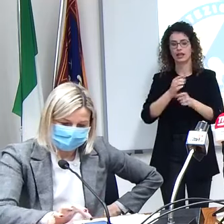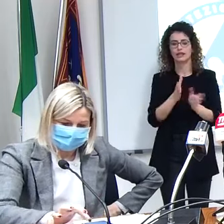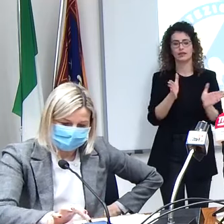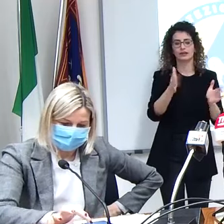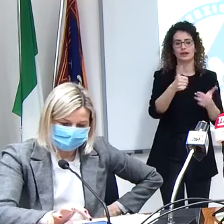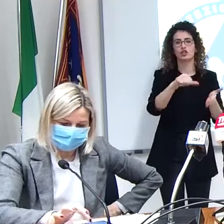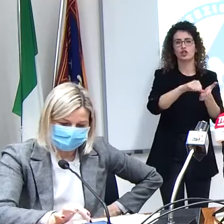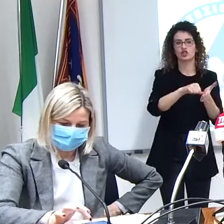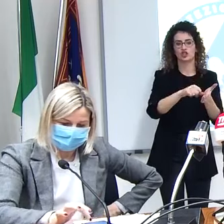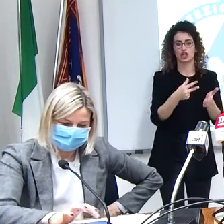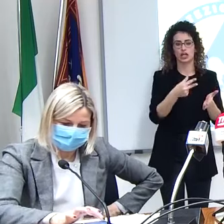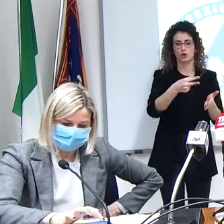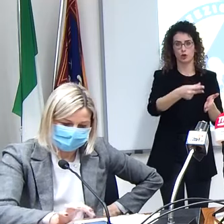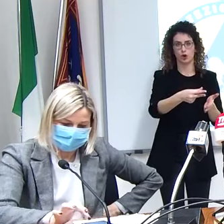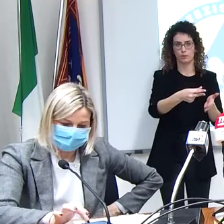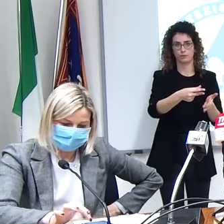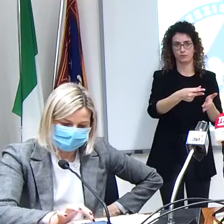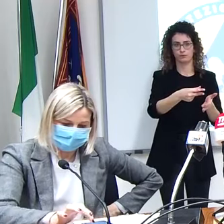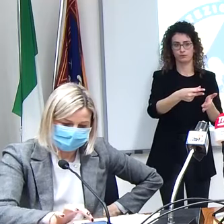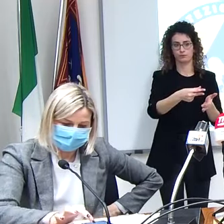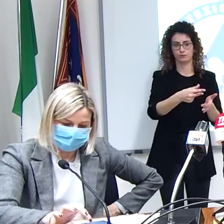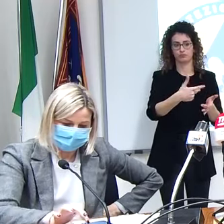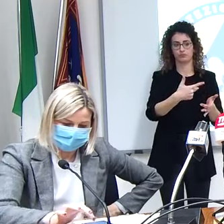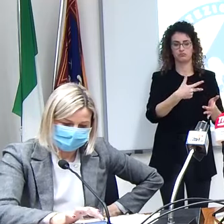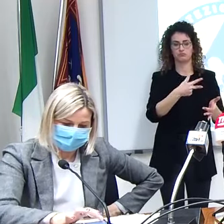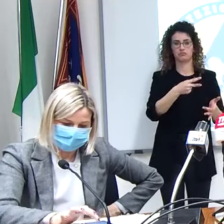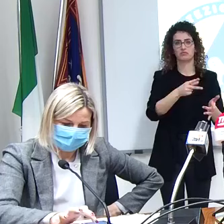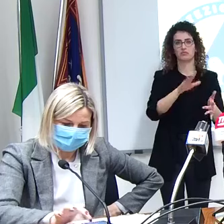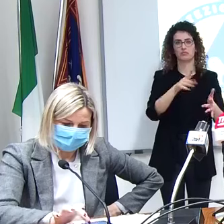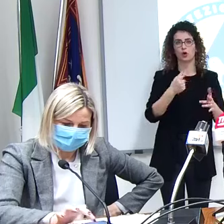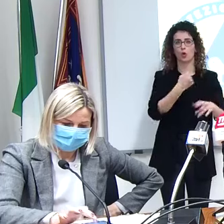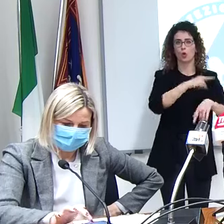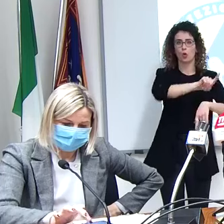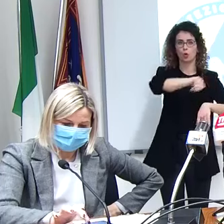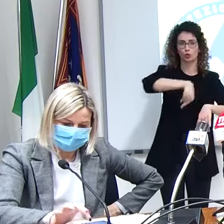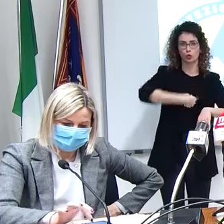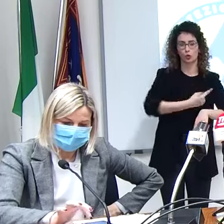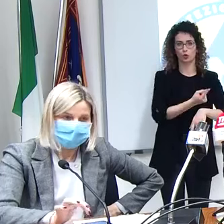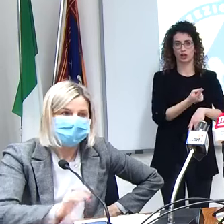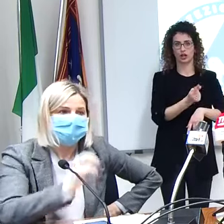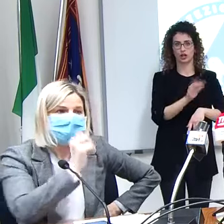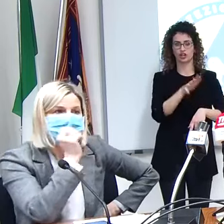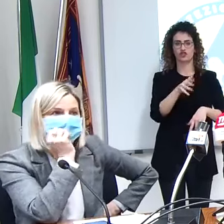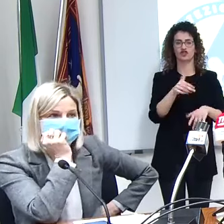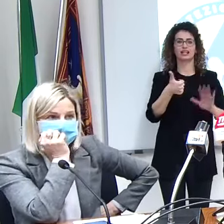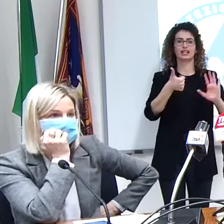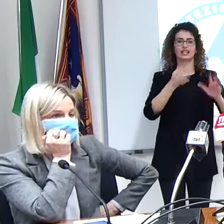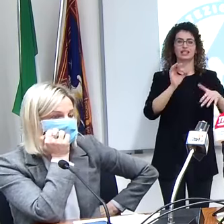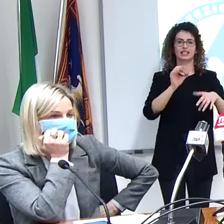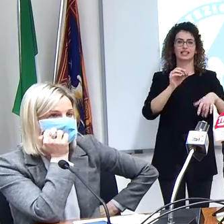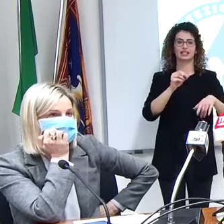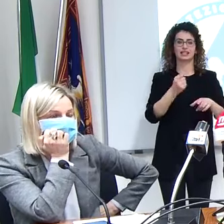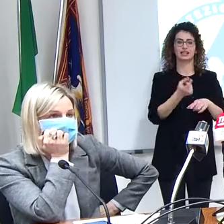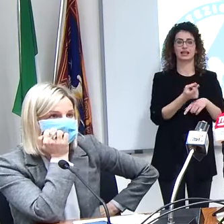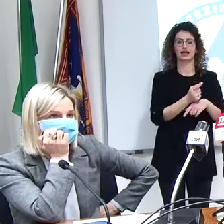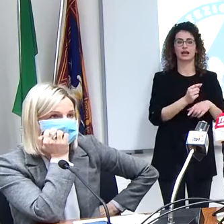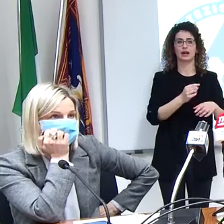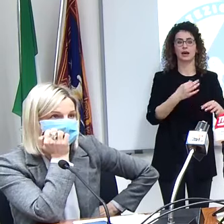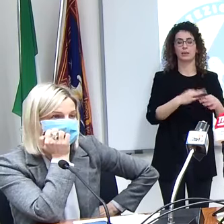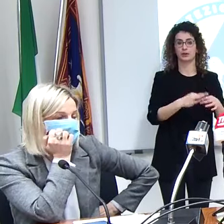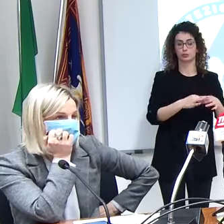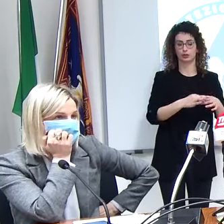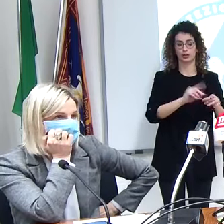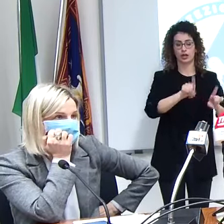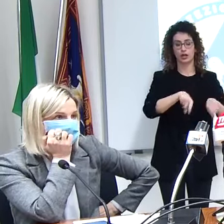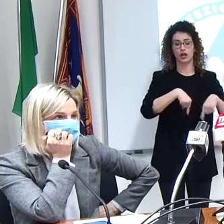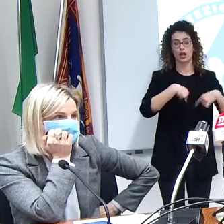somministrazione durerà fino a un'ora circa 60 minuti e poi c'è la necessità di avere